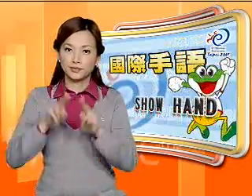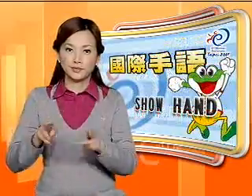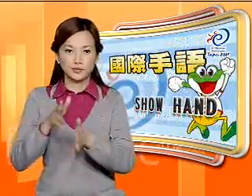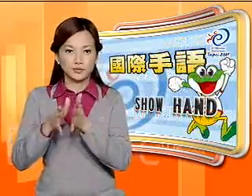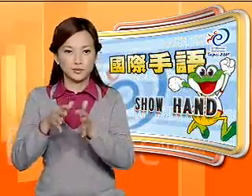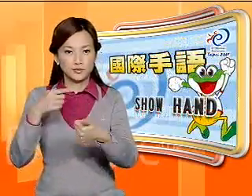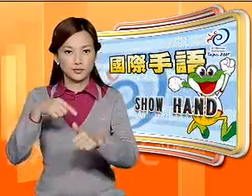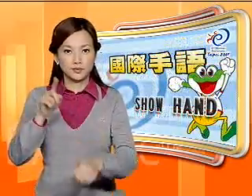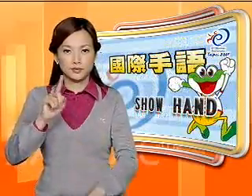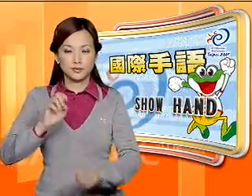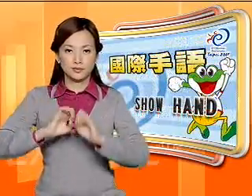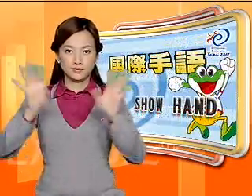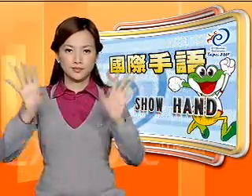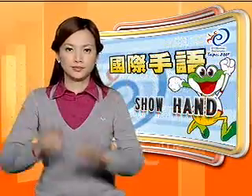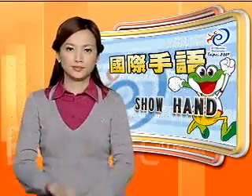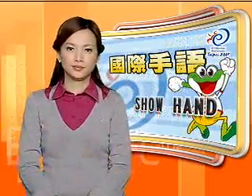五龙老师要教我们什么国际手语